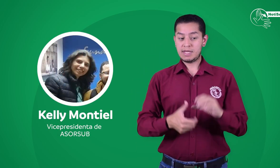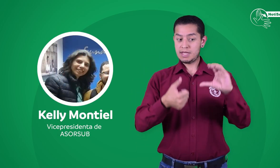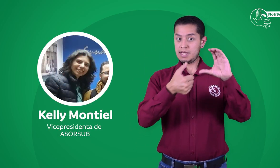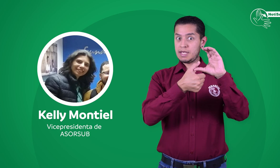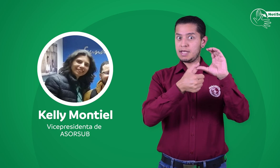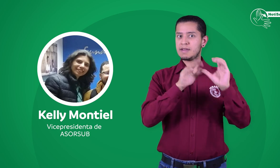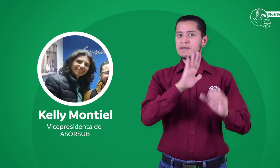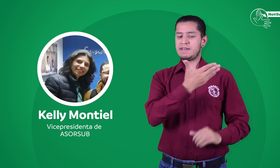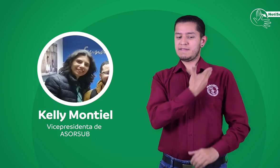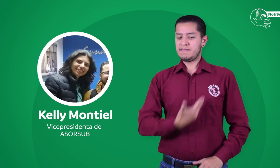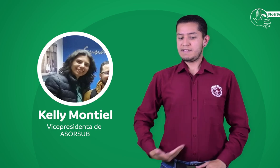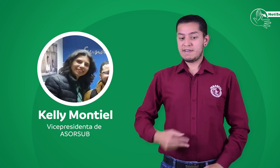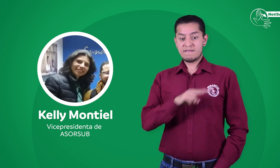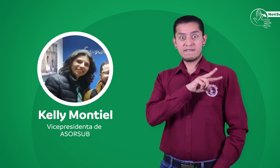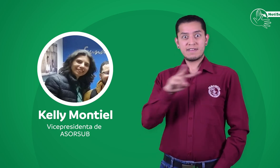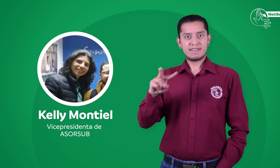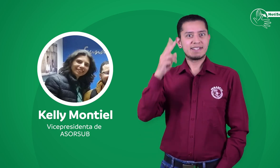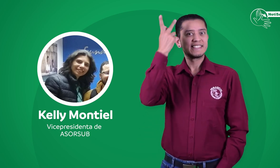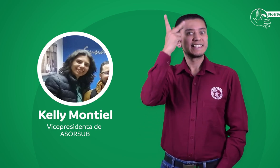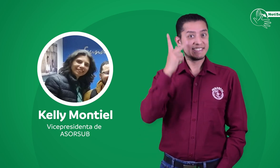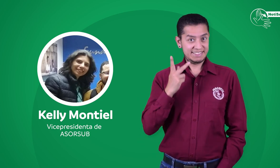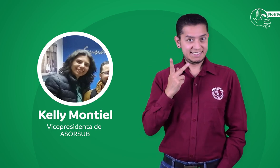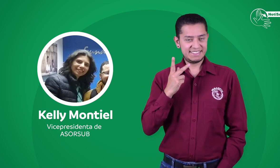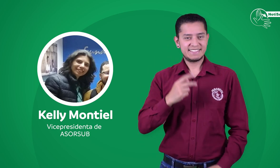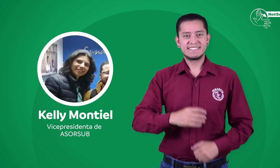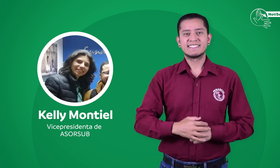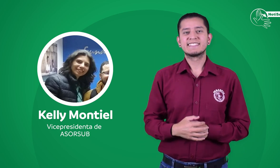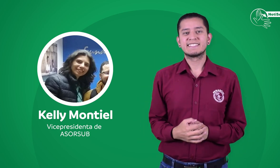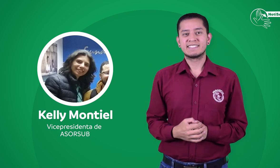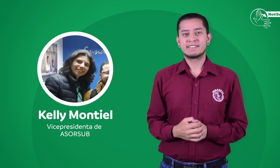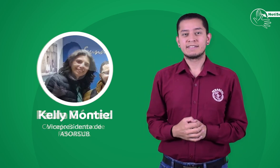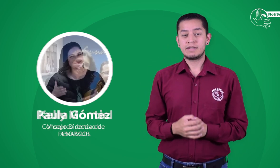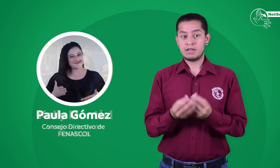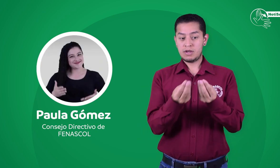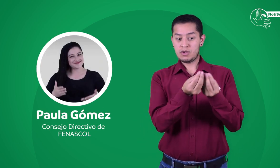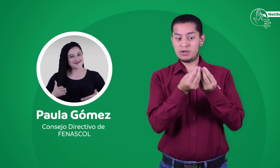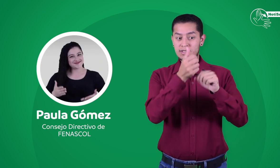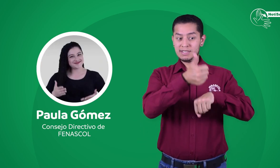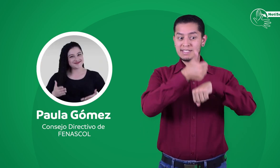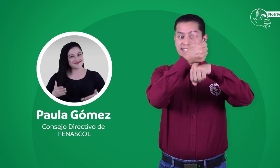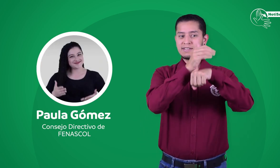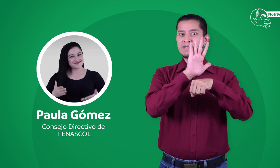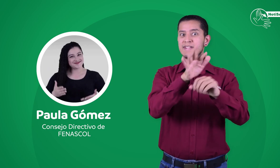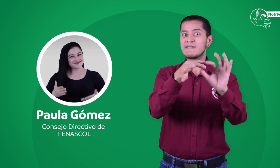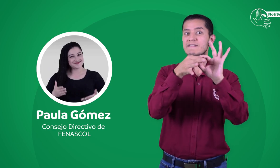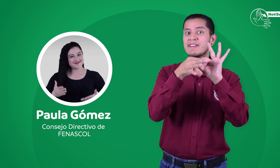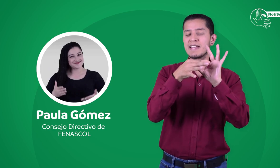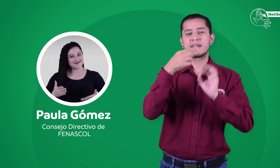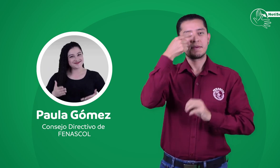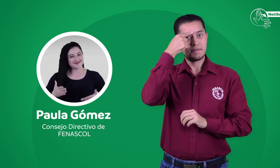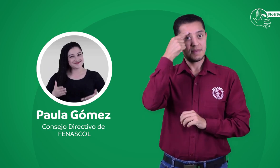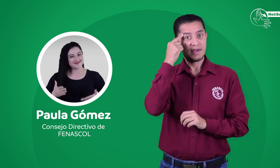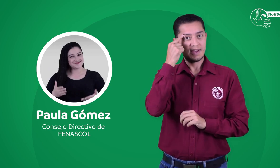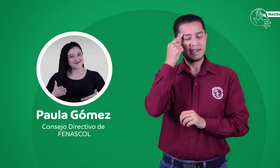la vicepresidenta de Azor Sub, Kelly Montiel, Paula Gómez, del Consejo Directivo de Fenascol,